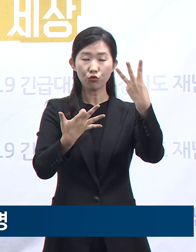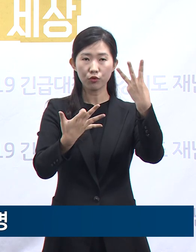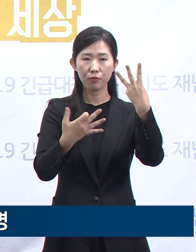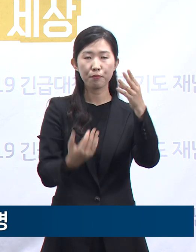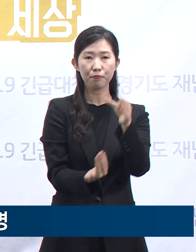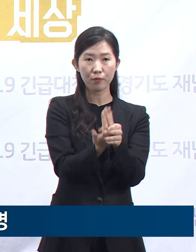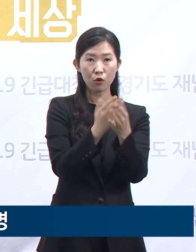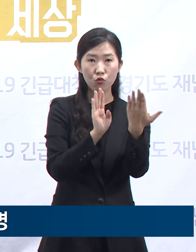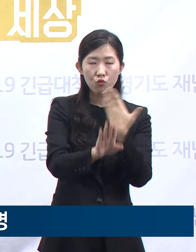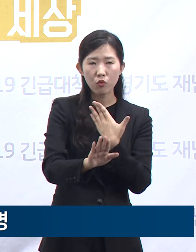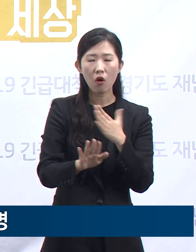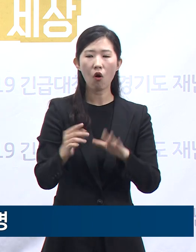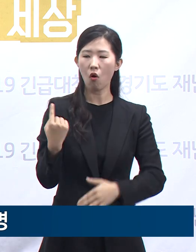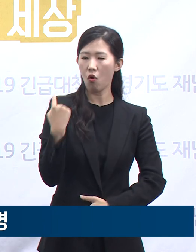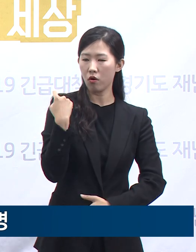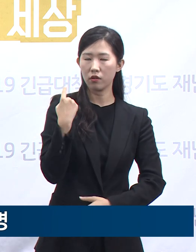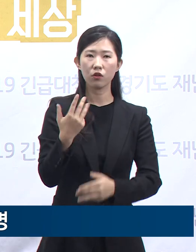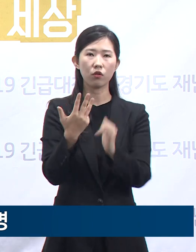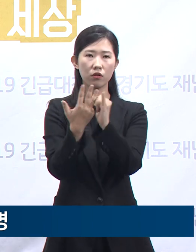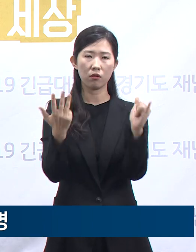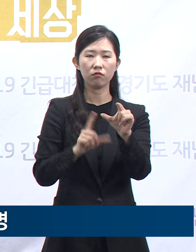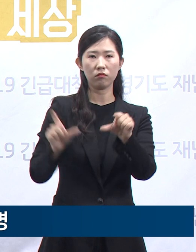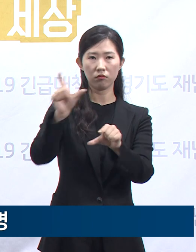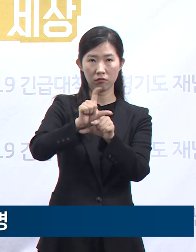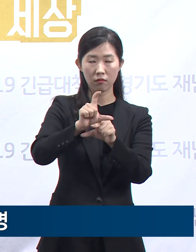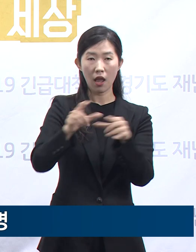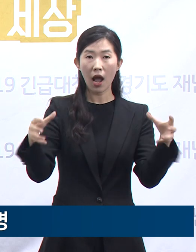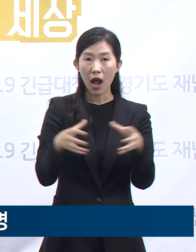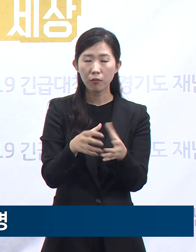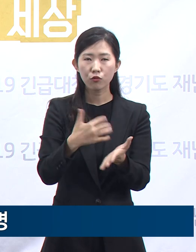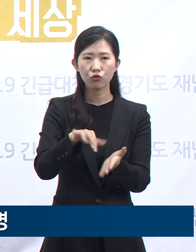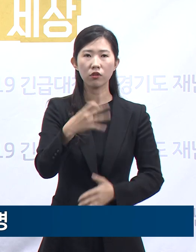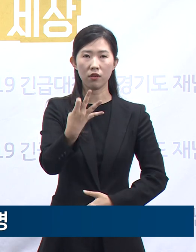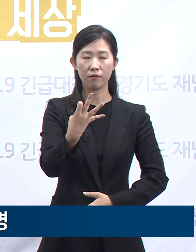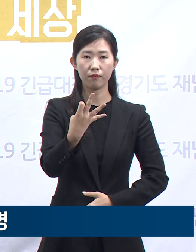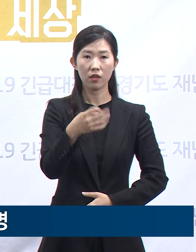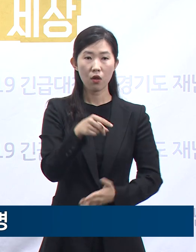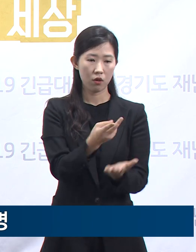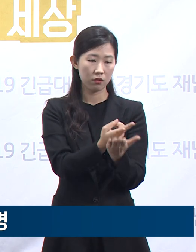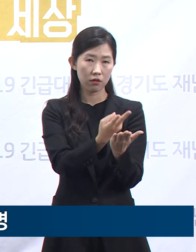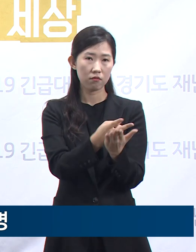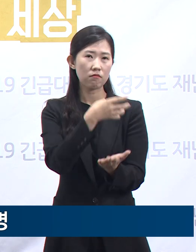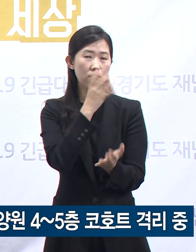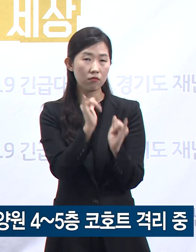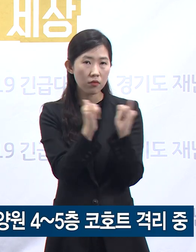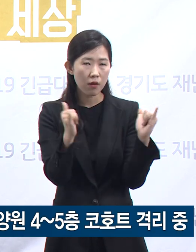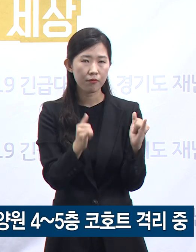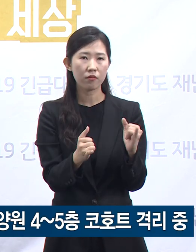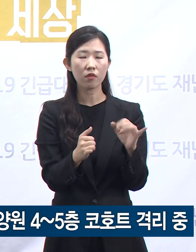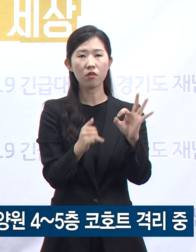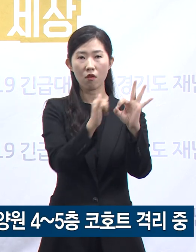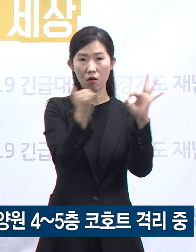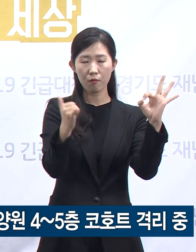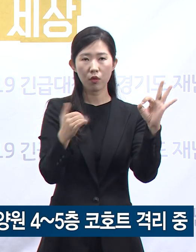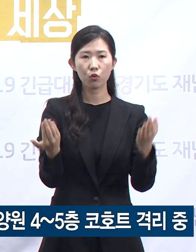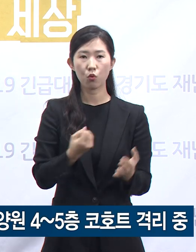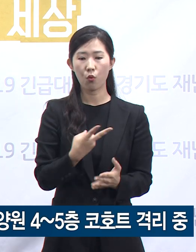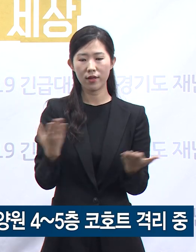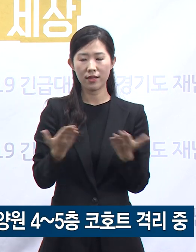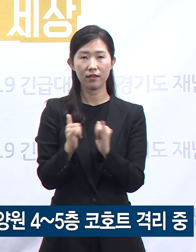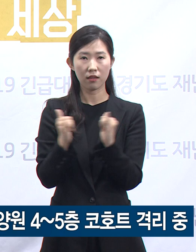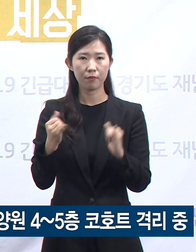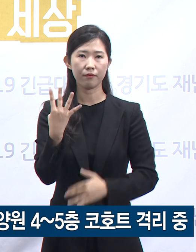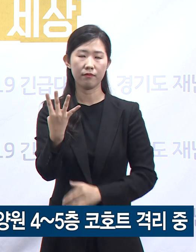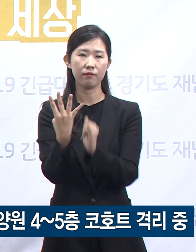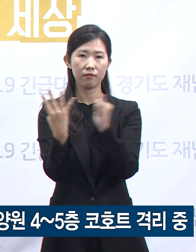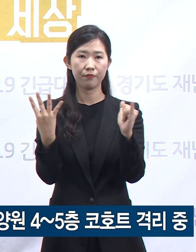총 14명이 확진자가 발생하였으며 확진자 중 입소자는 10명, 직원은 4명입니다. 확진된 입소자들의